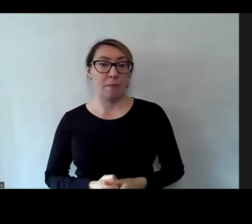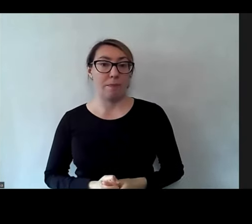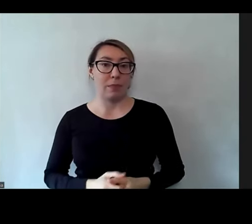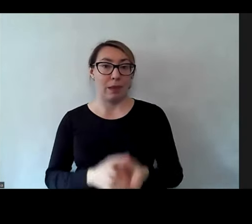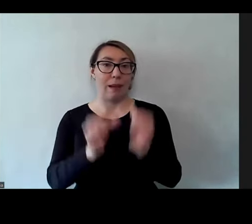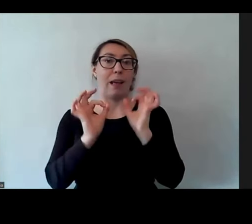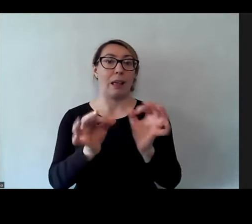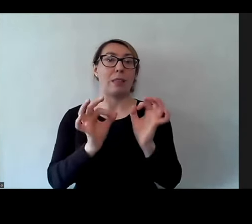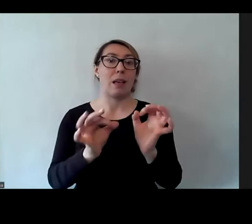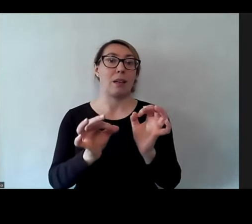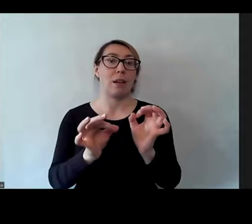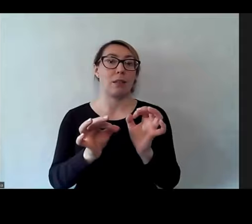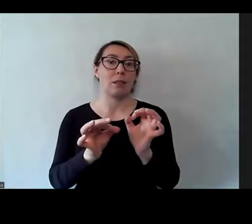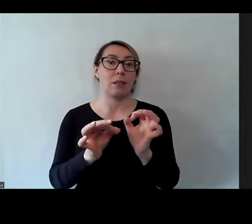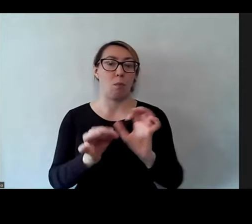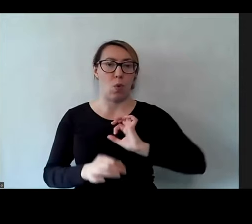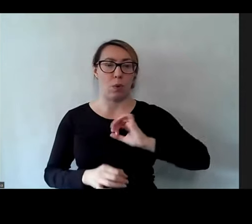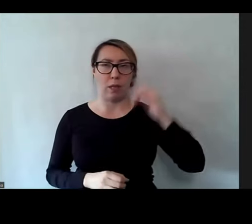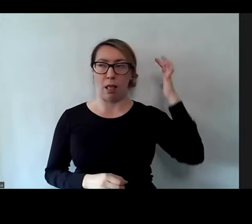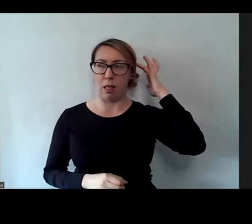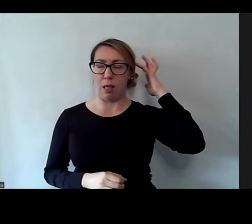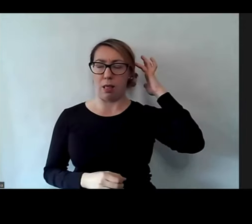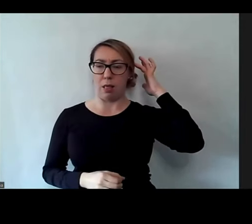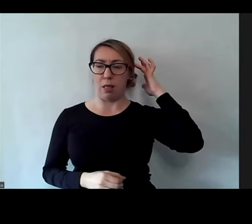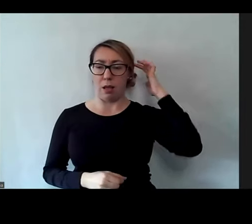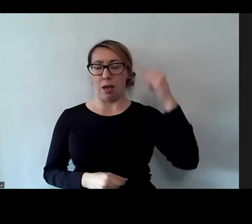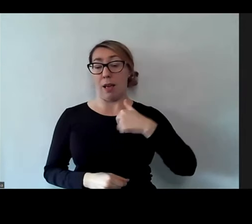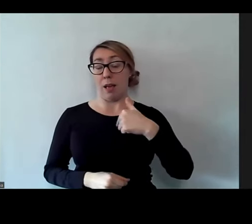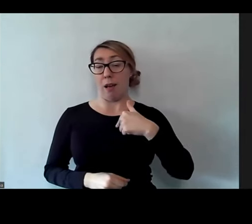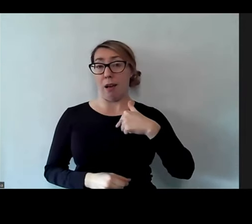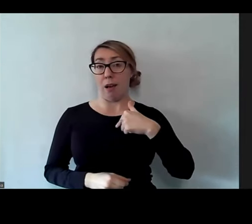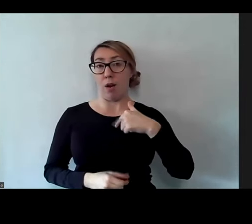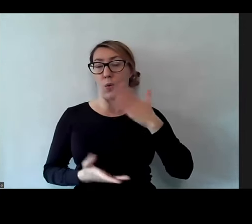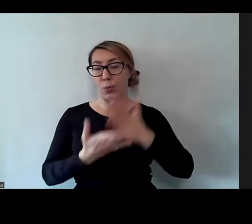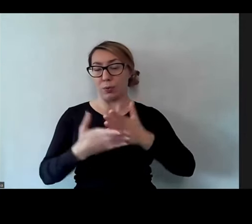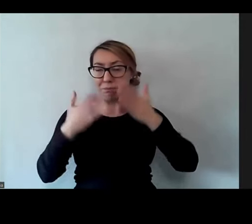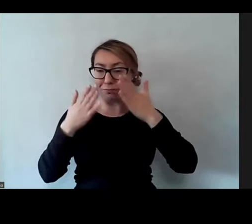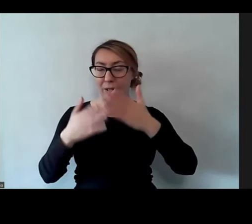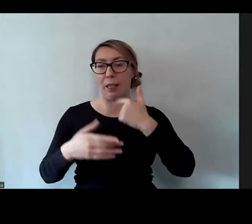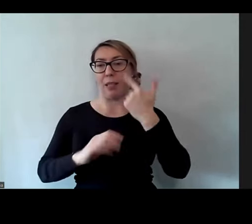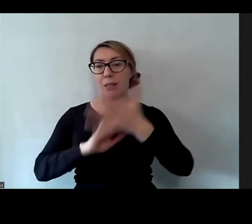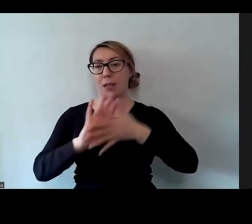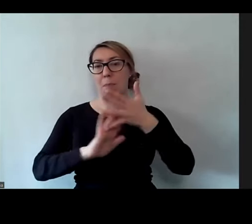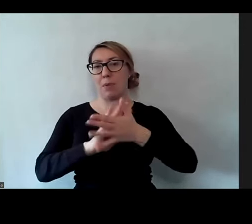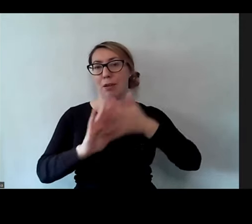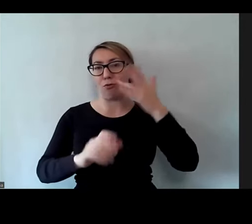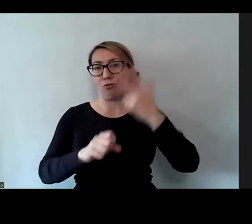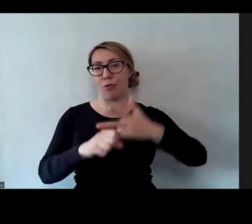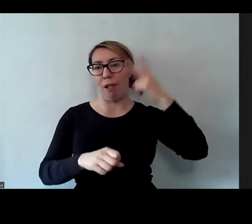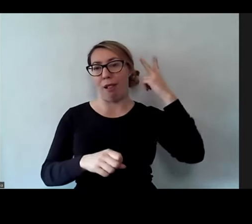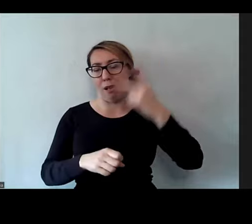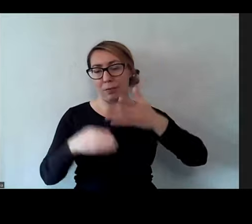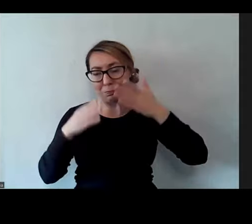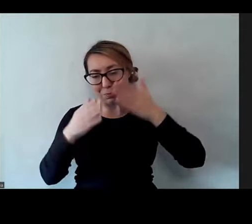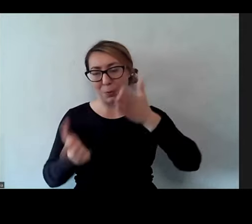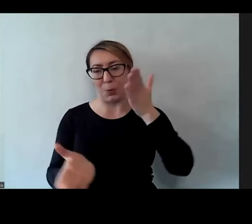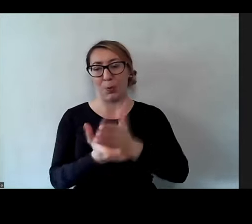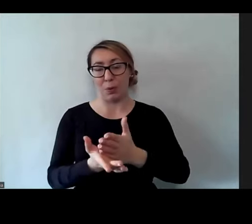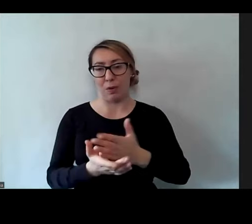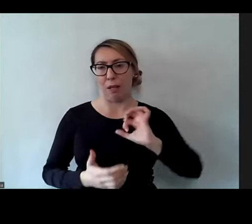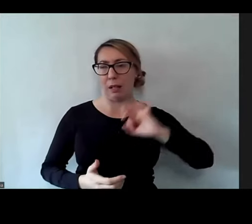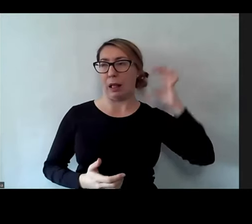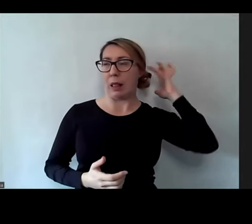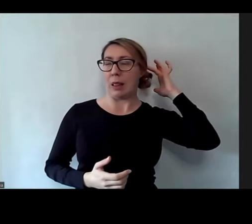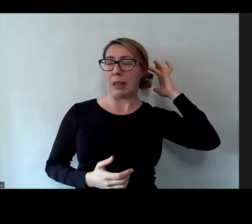teraz co się dzieje w mojej głowie jako kogoś, kto zajmuje się językiem migowym od ponad trzydziestu lat. W mojej głowie